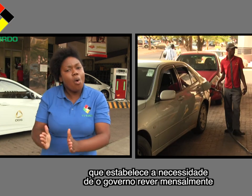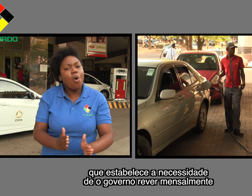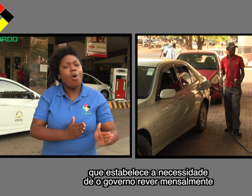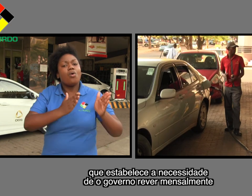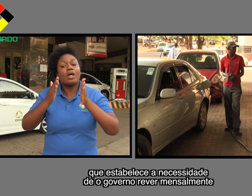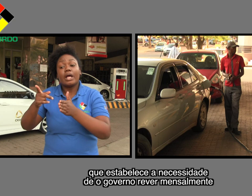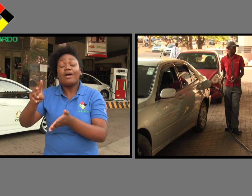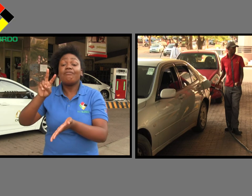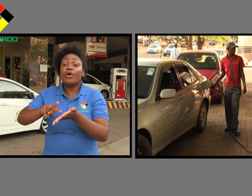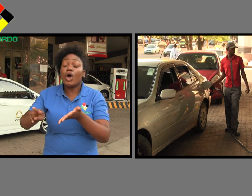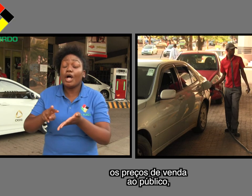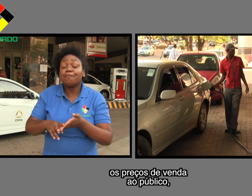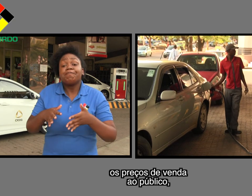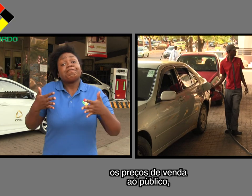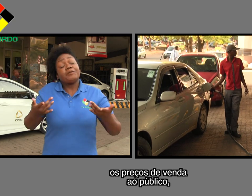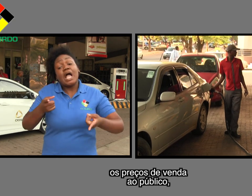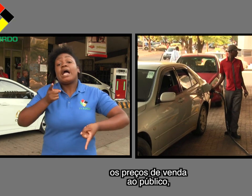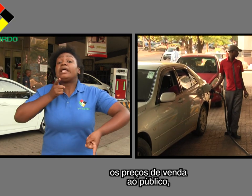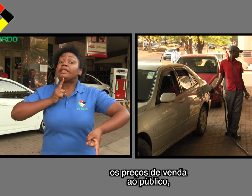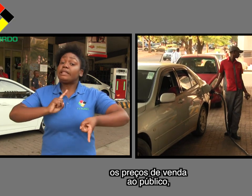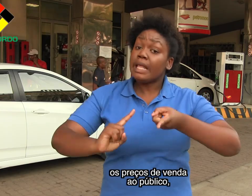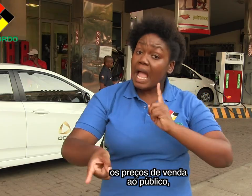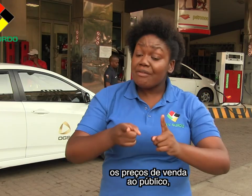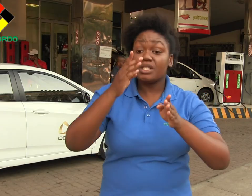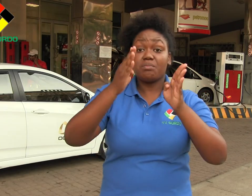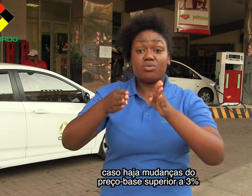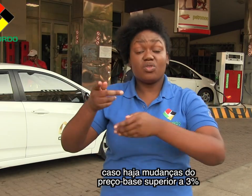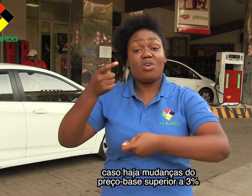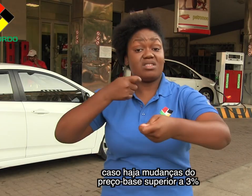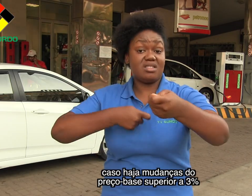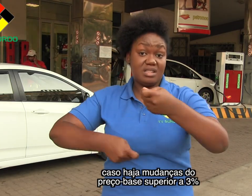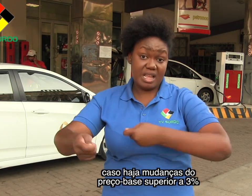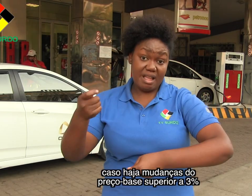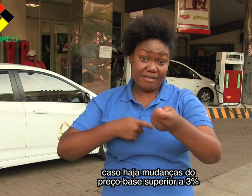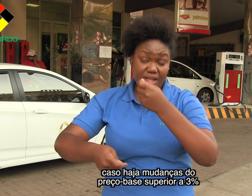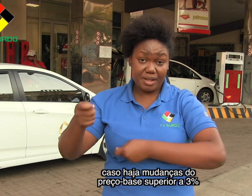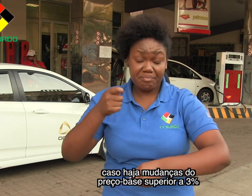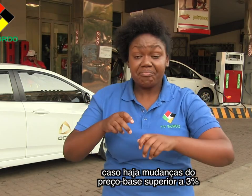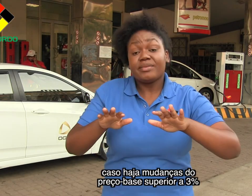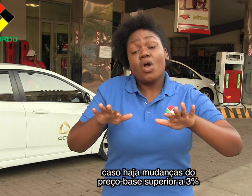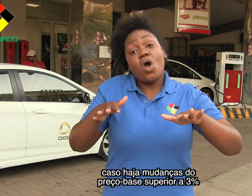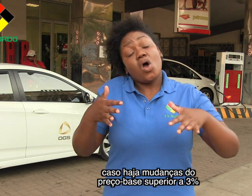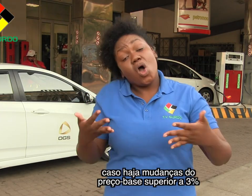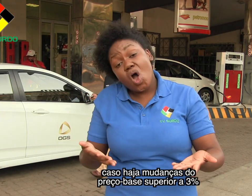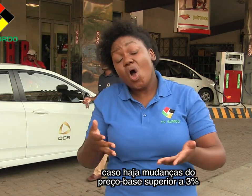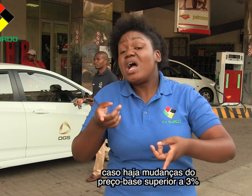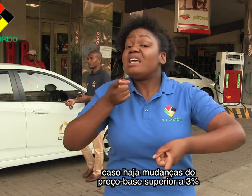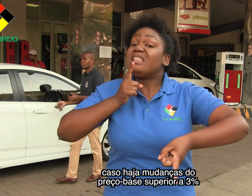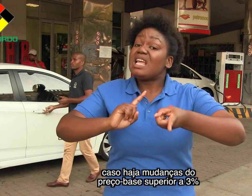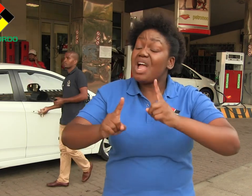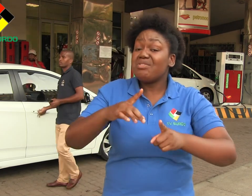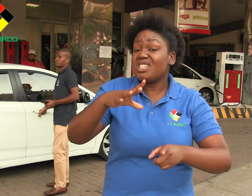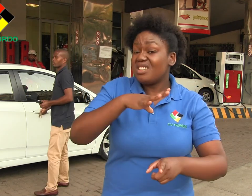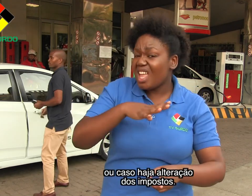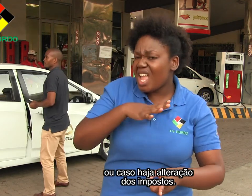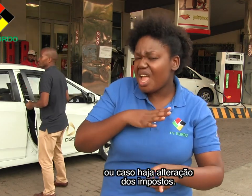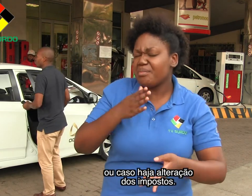mensalmente os preços de venda ao público, caso haja mudanças de preço base superior a 3% ou caso haja